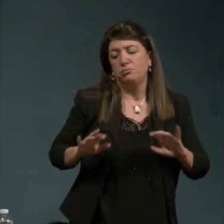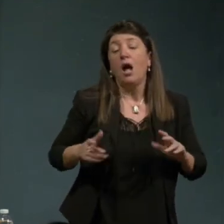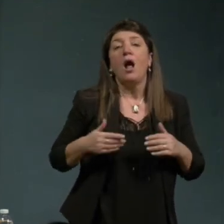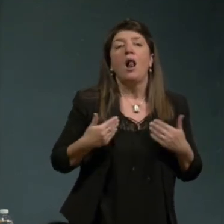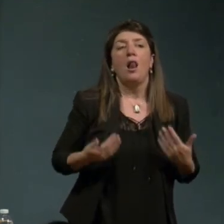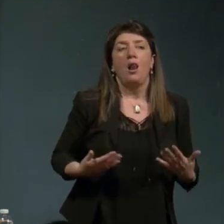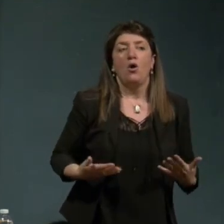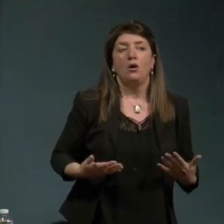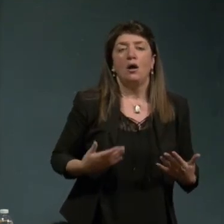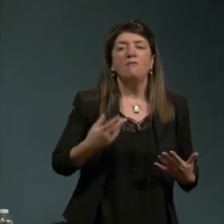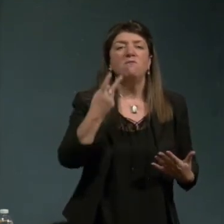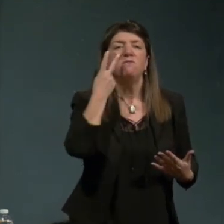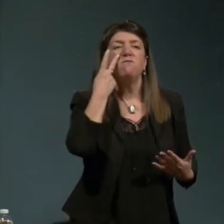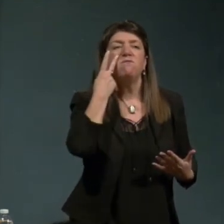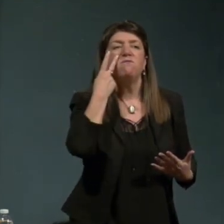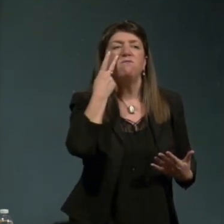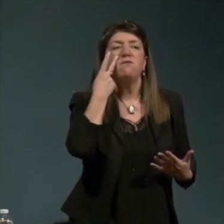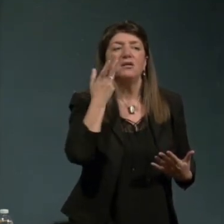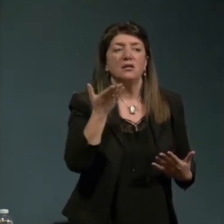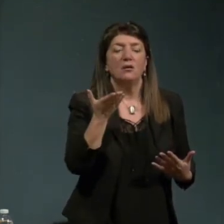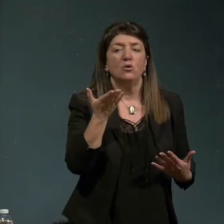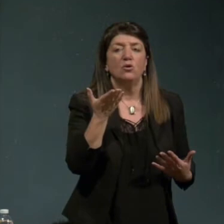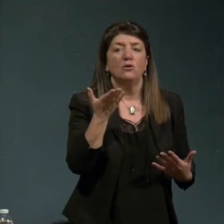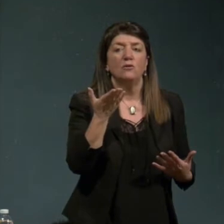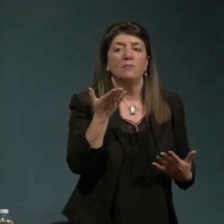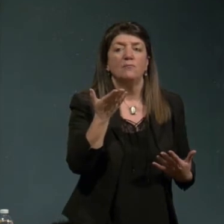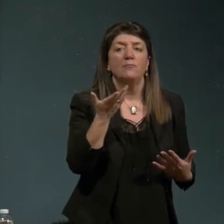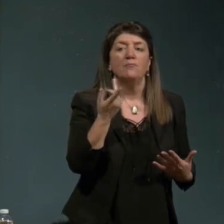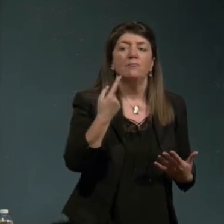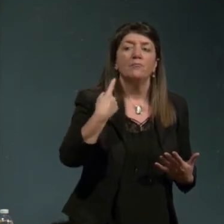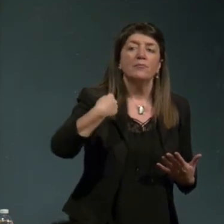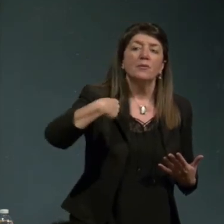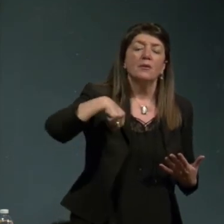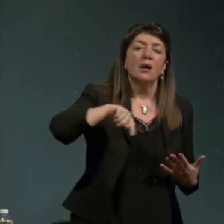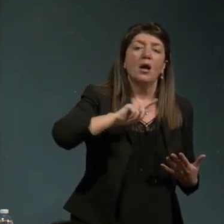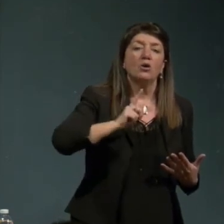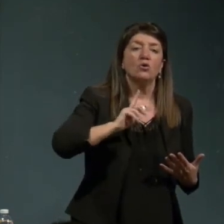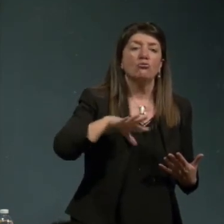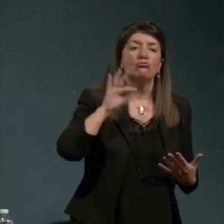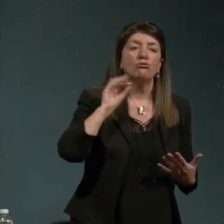allora vediamo che non si trova alcune